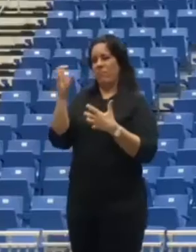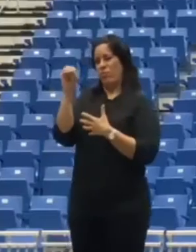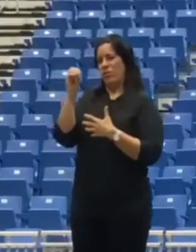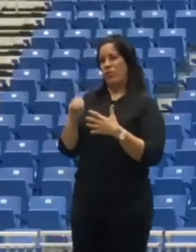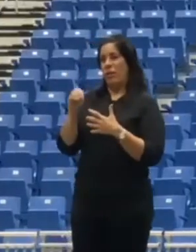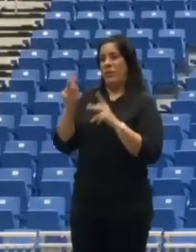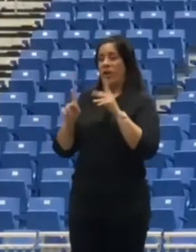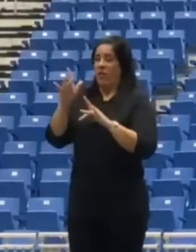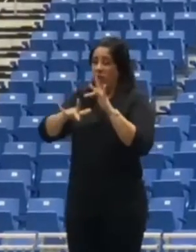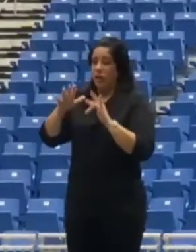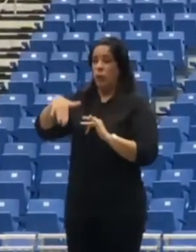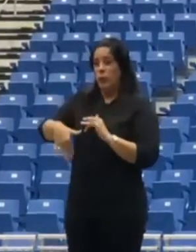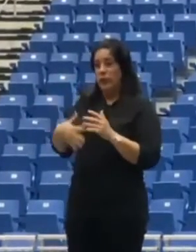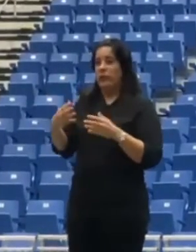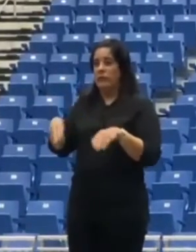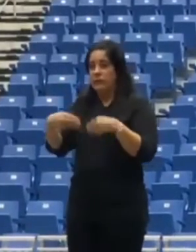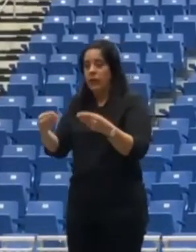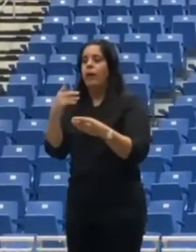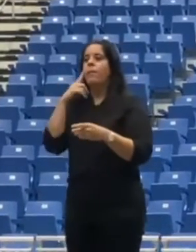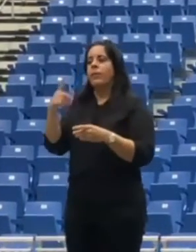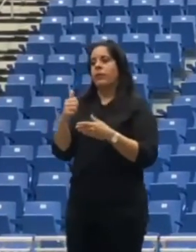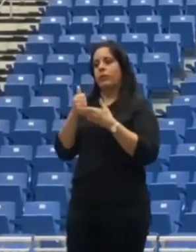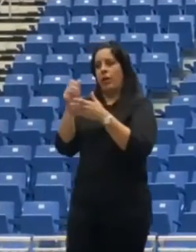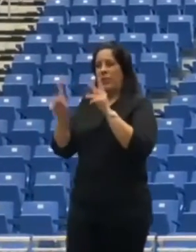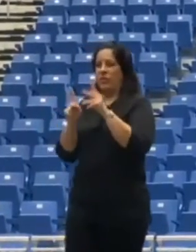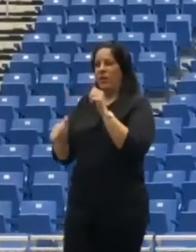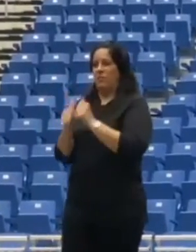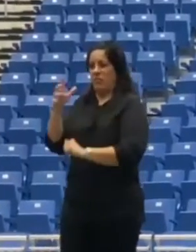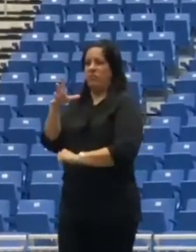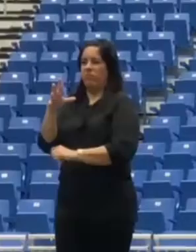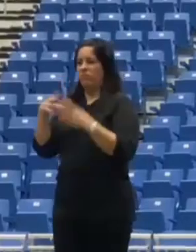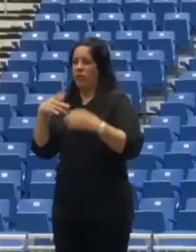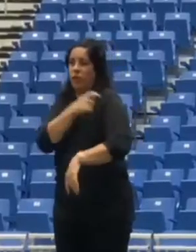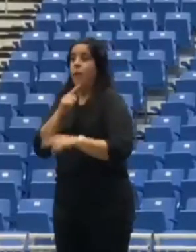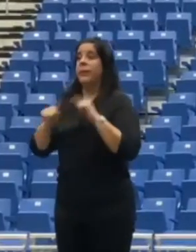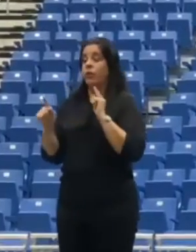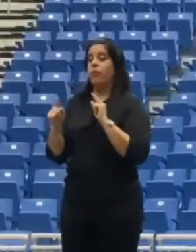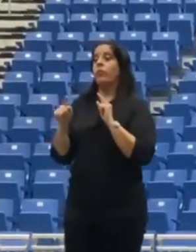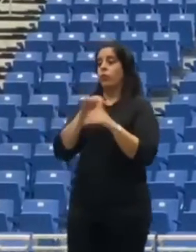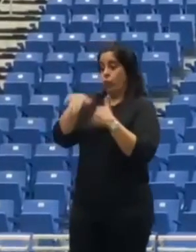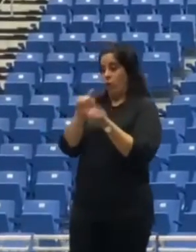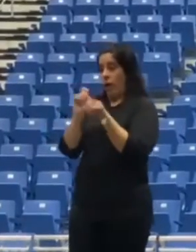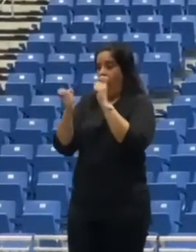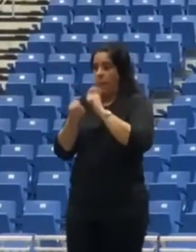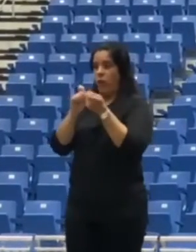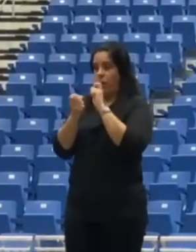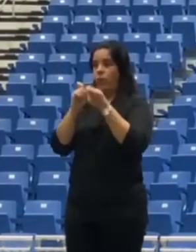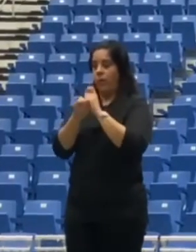las poblaciones para poder entonces llegar a más personas vacunadas pero en esencia todos los cambios que se hacen a la orden